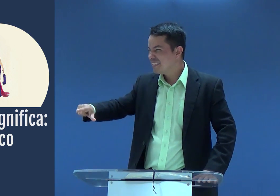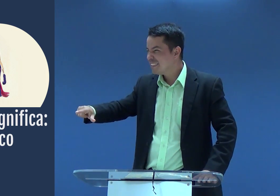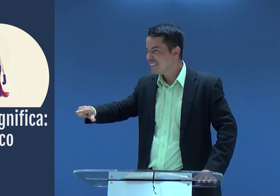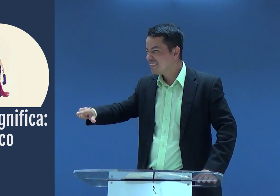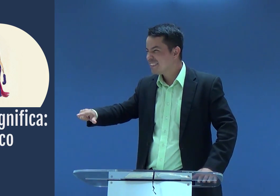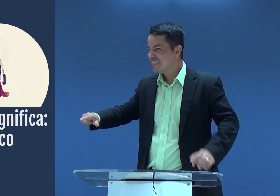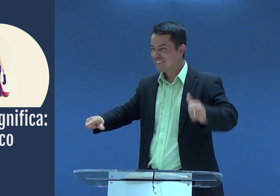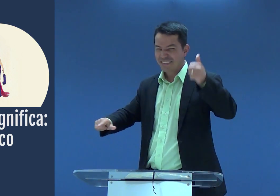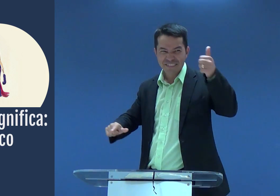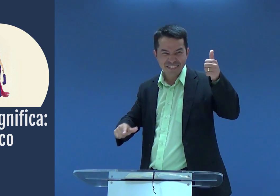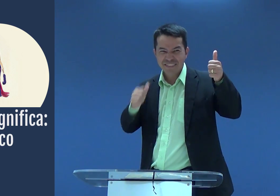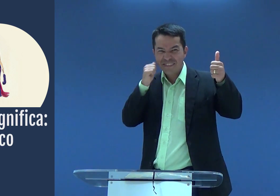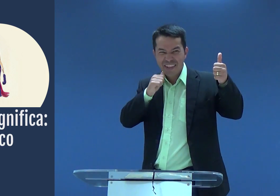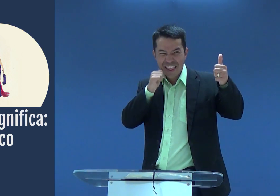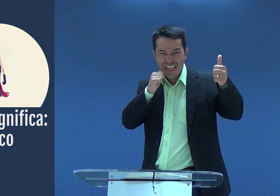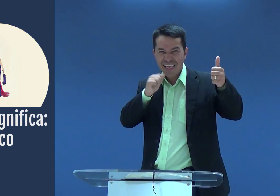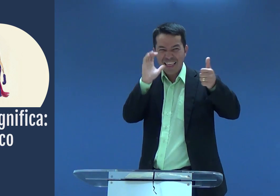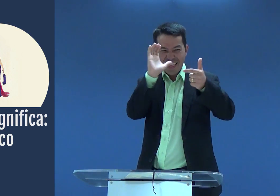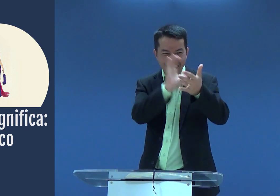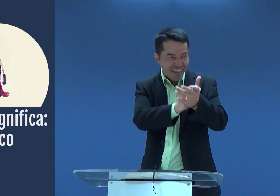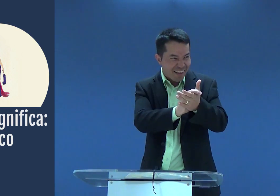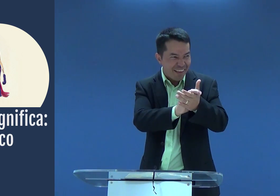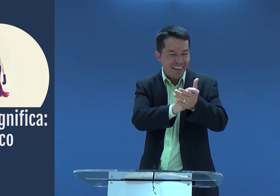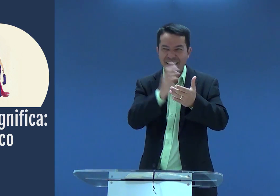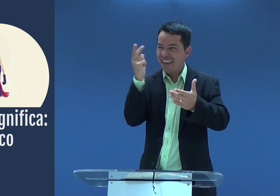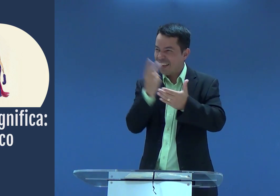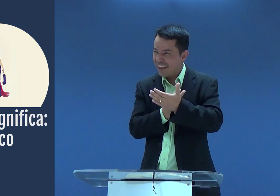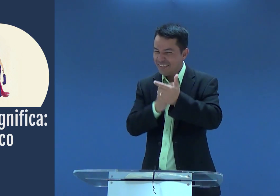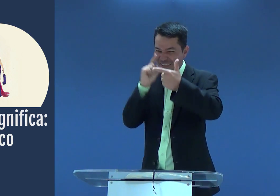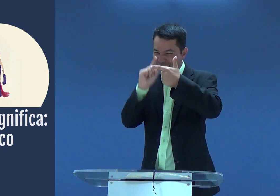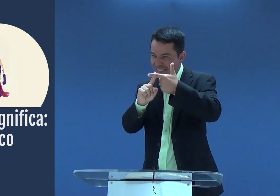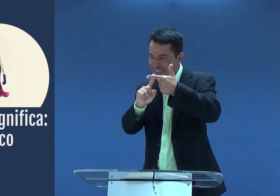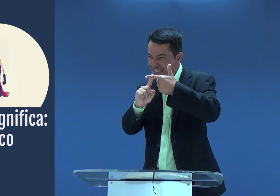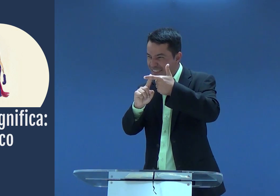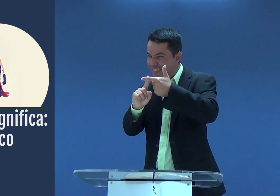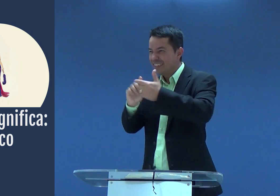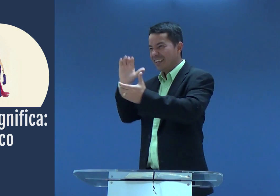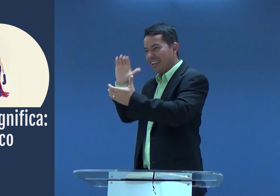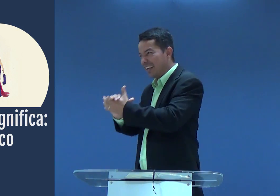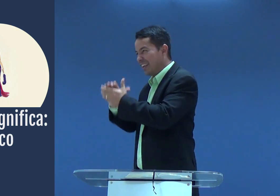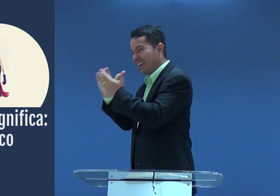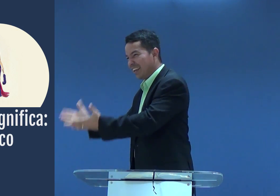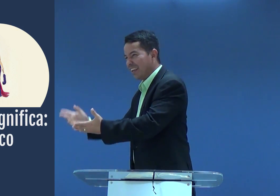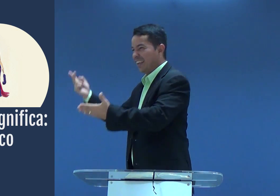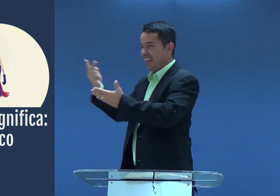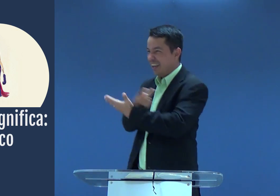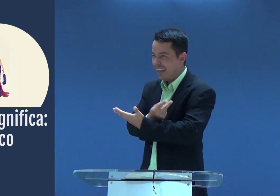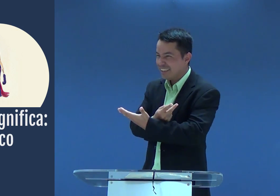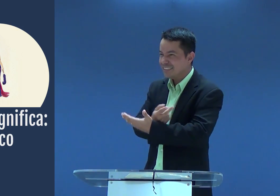de novo, o povo dos filisteus ali, se casou errado, casou errado,